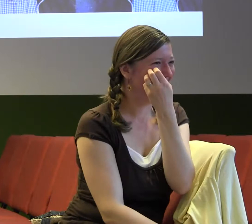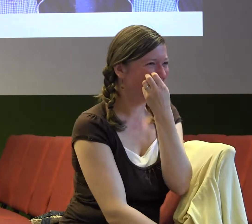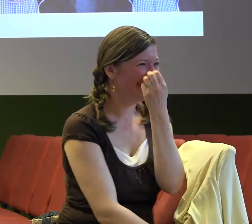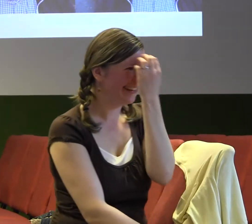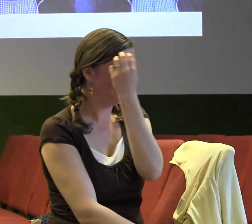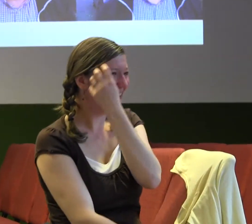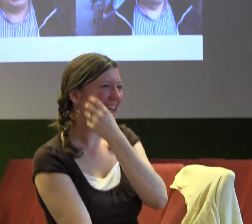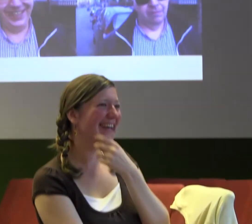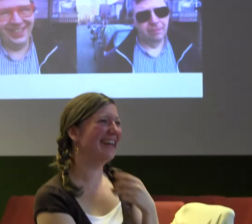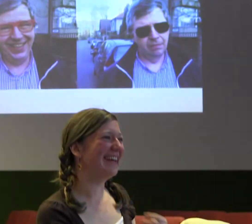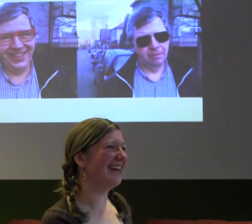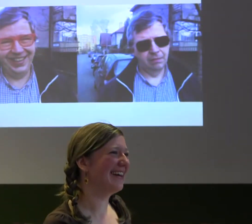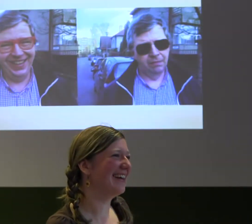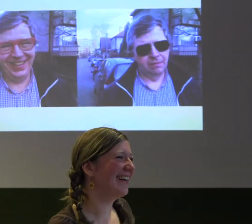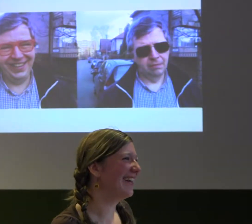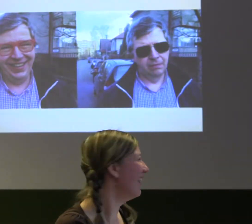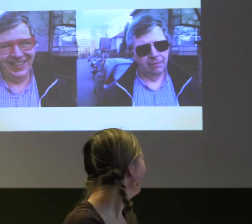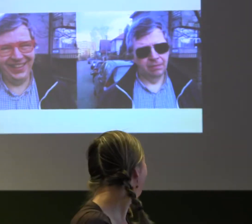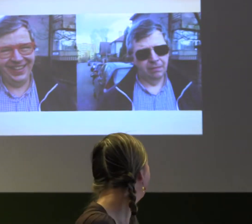náhodného kolem doucího figuranta,